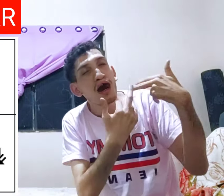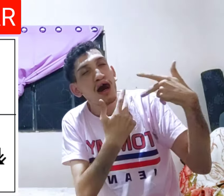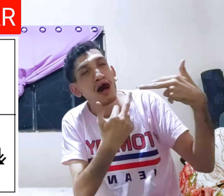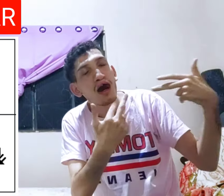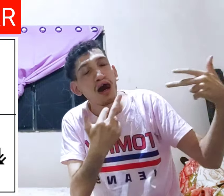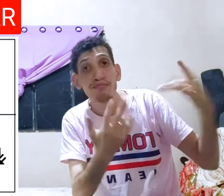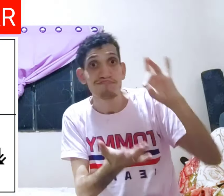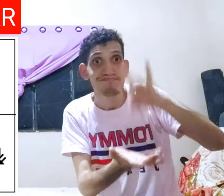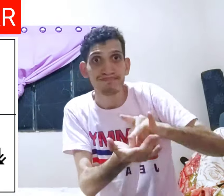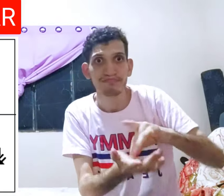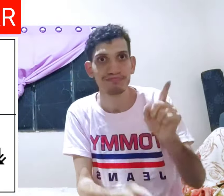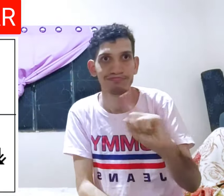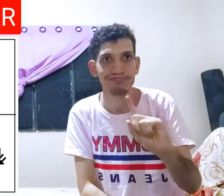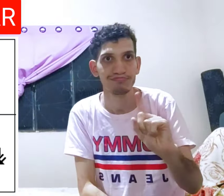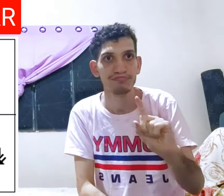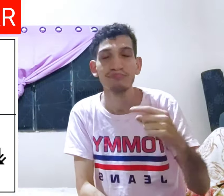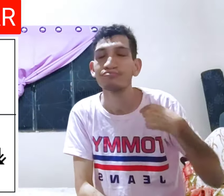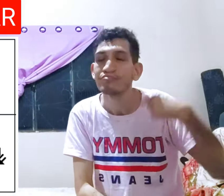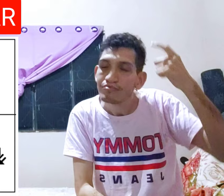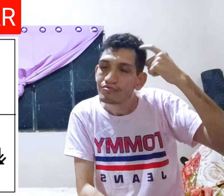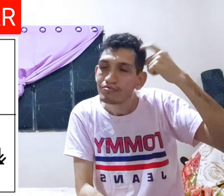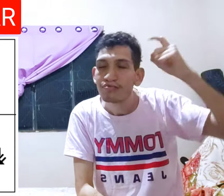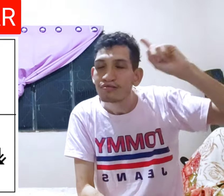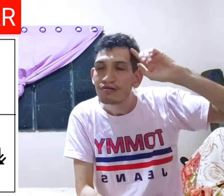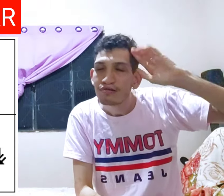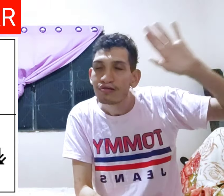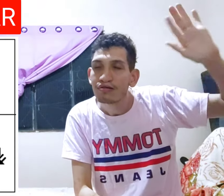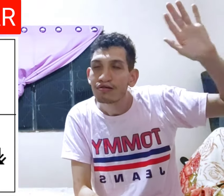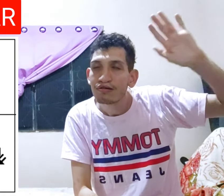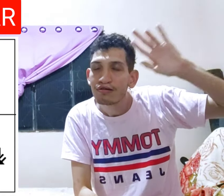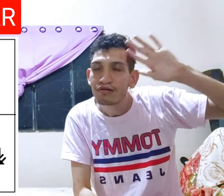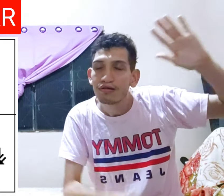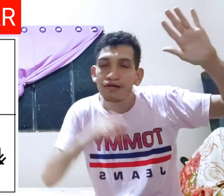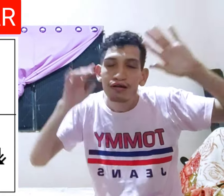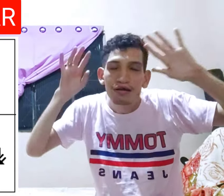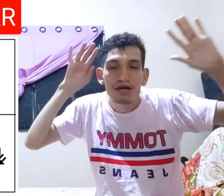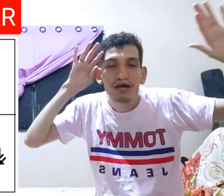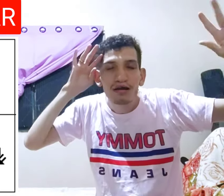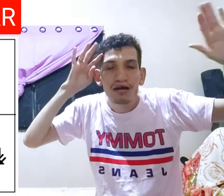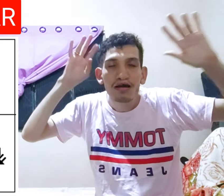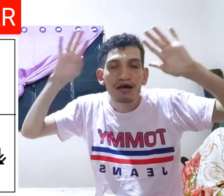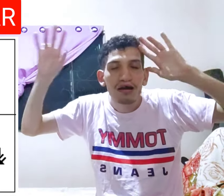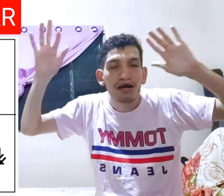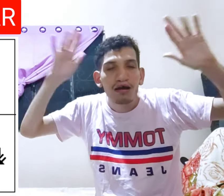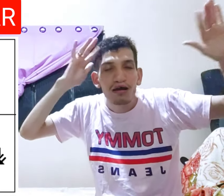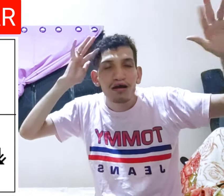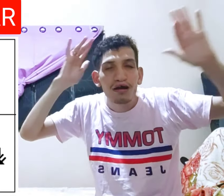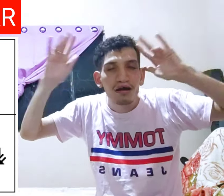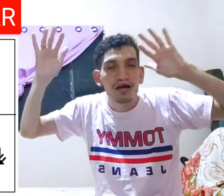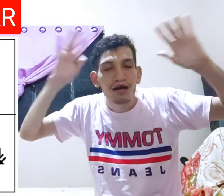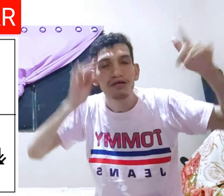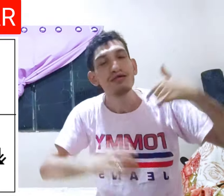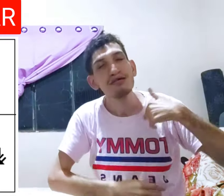imaginando coisas, é real não, eu fico pensando, imaginando, fantasiando,